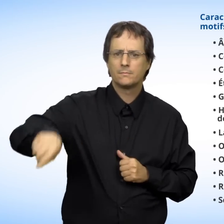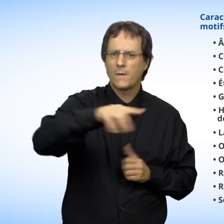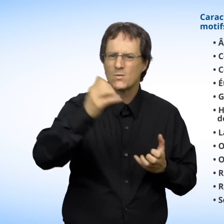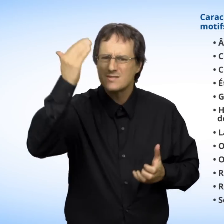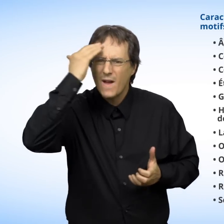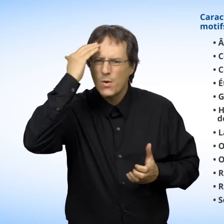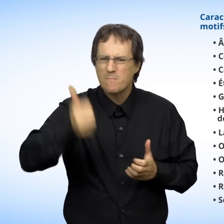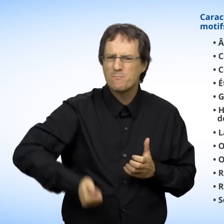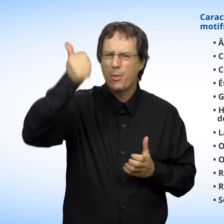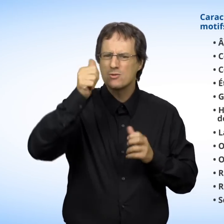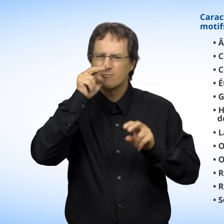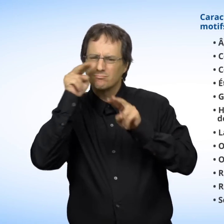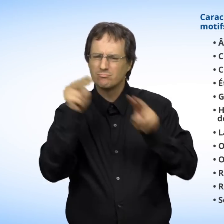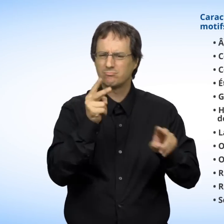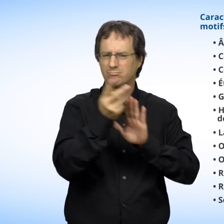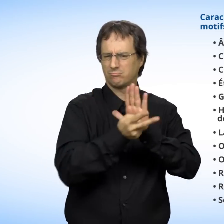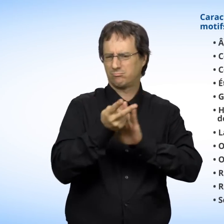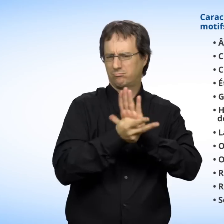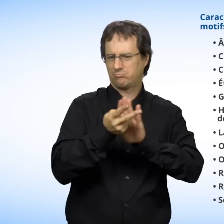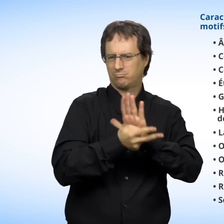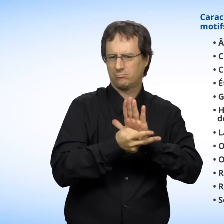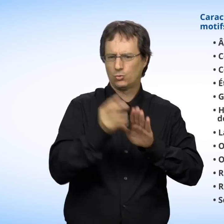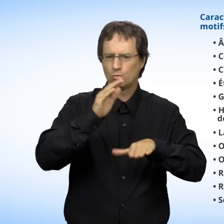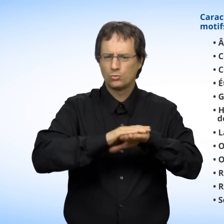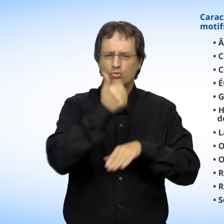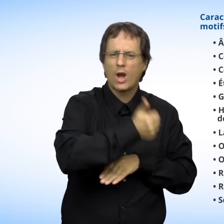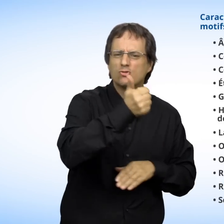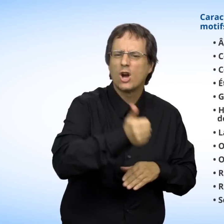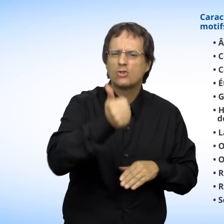Sexe Consultez nos capsules vidéo sur chacun de ces motifs pour en savoir plus.